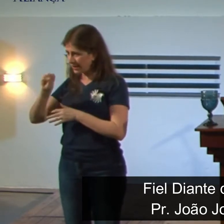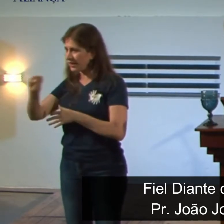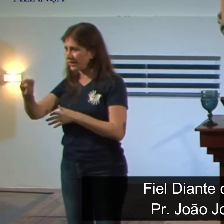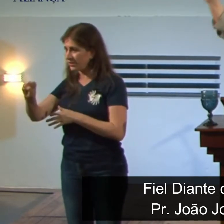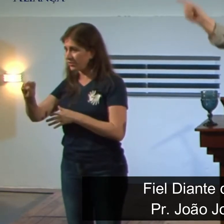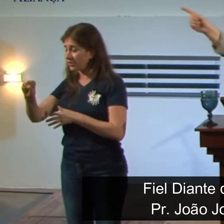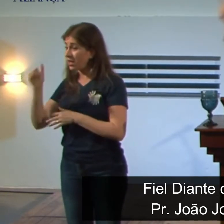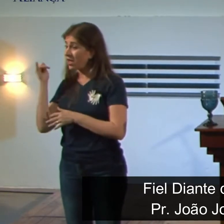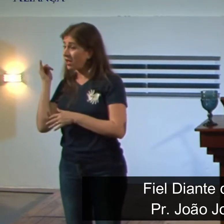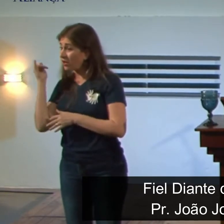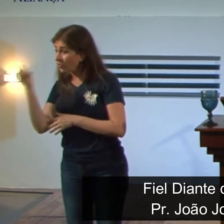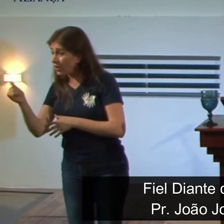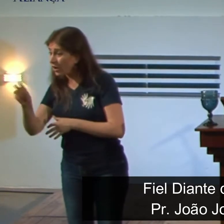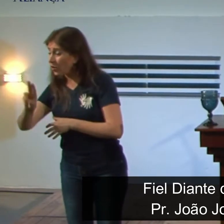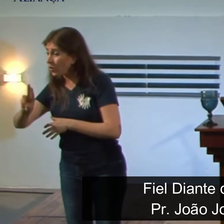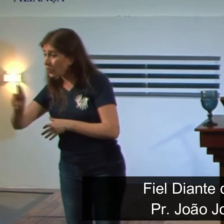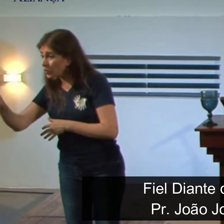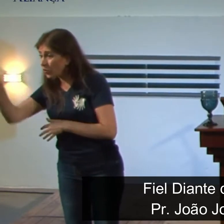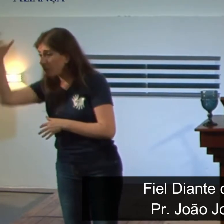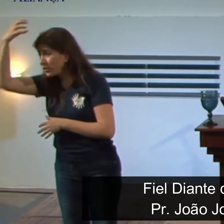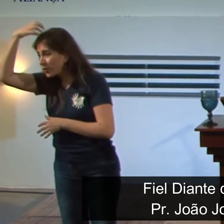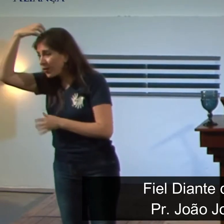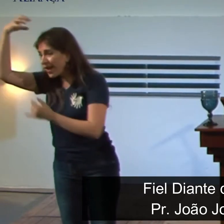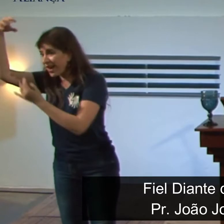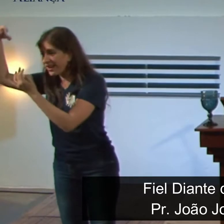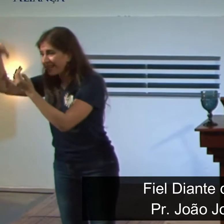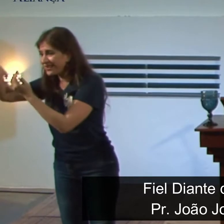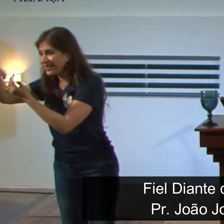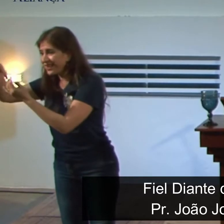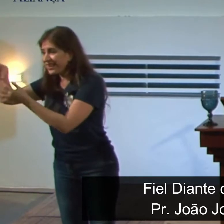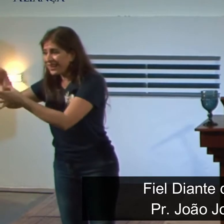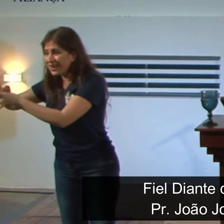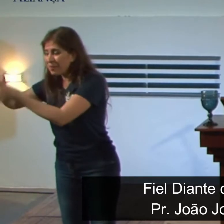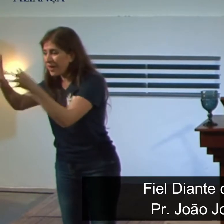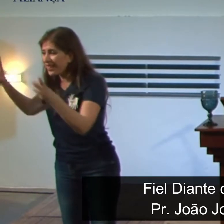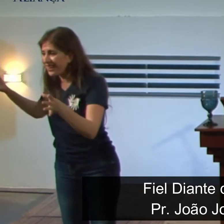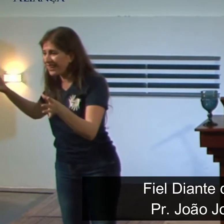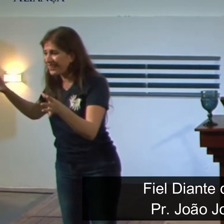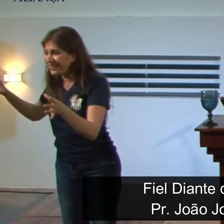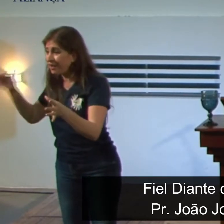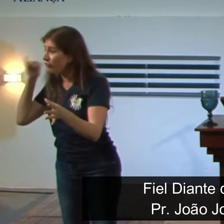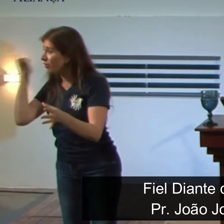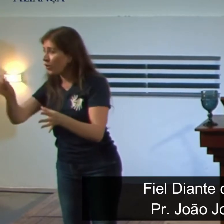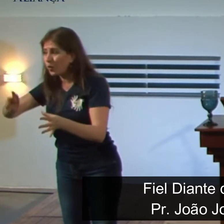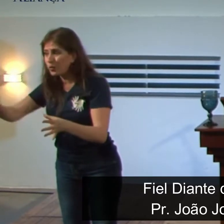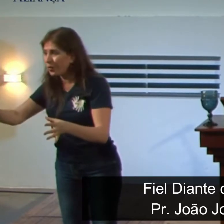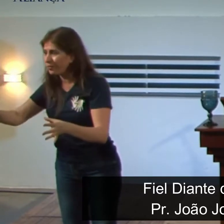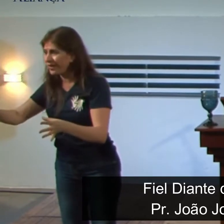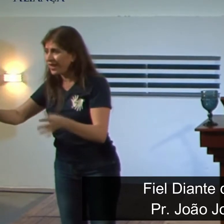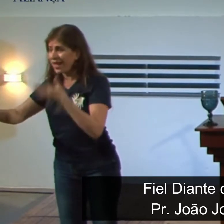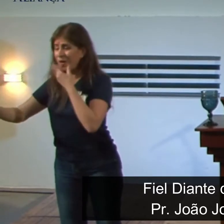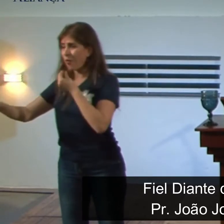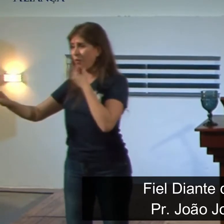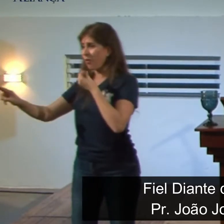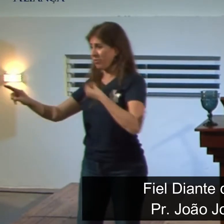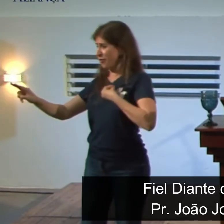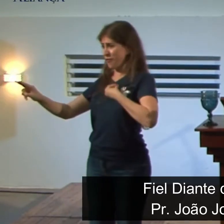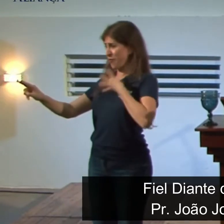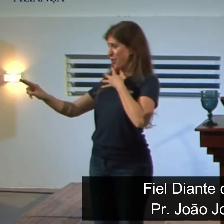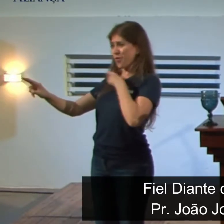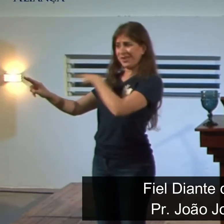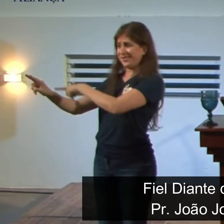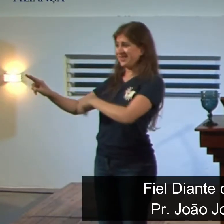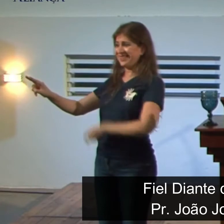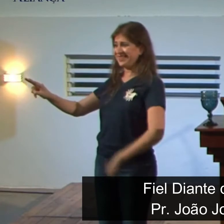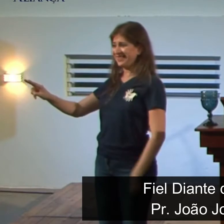rei que o Senhor ia usar para libertar o povo de Israel. 200 anos aproximadamente, 150, 200 anos antes, Isaías já tinha